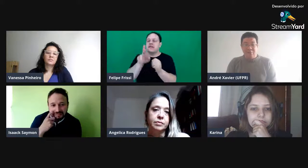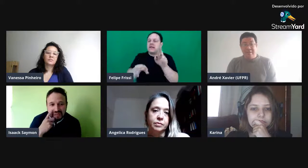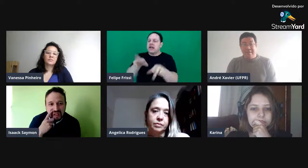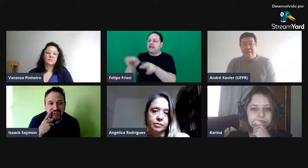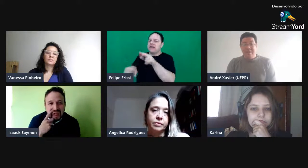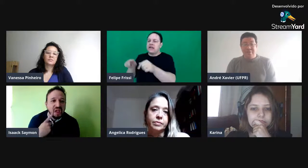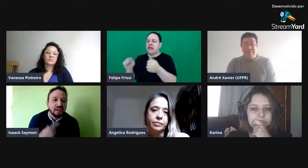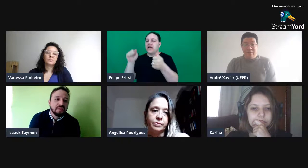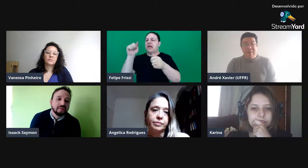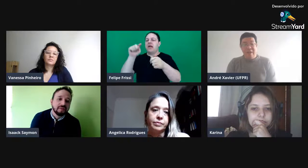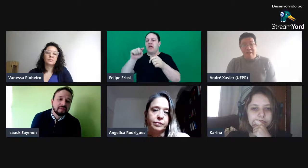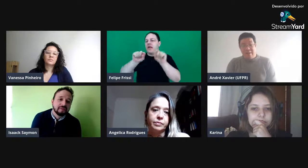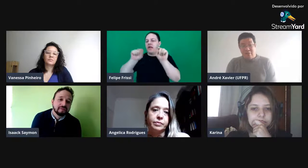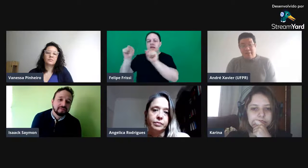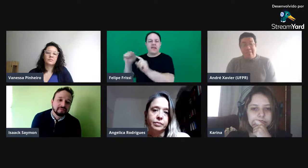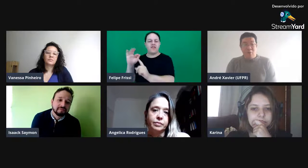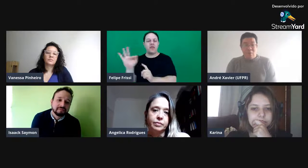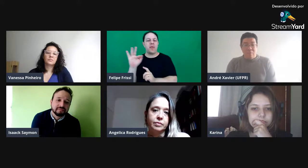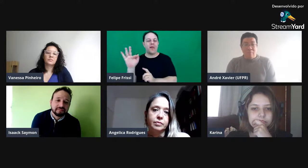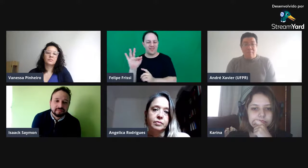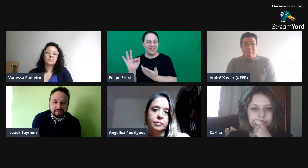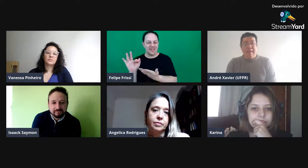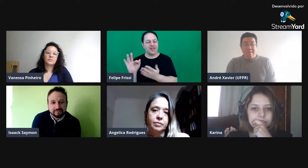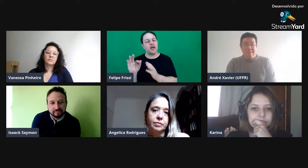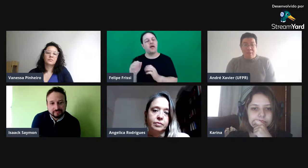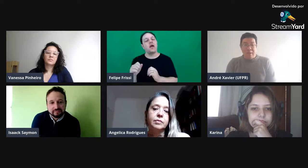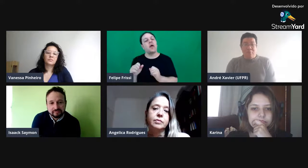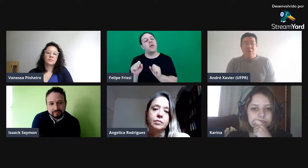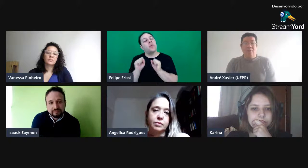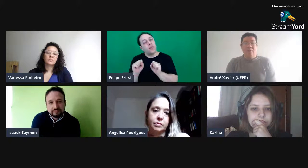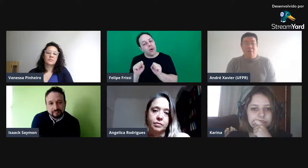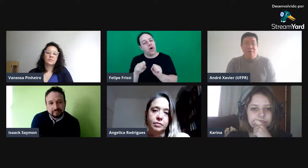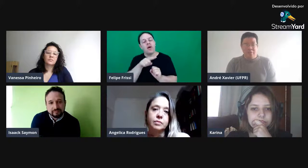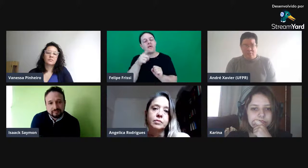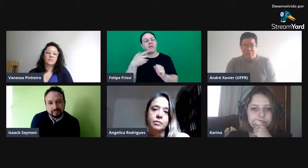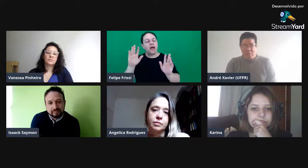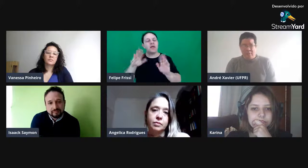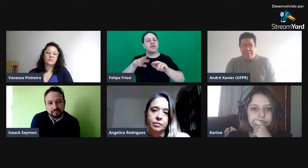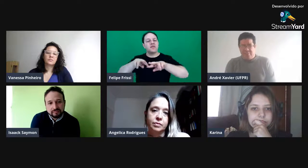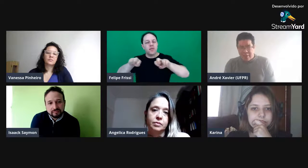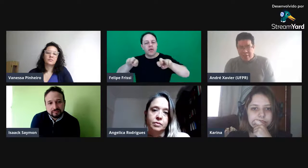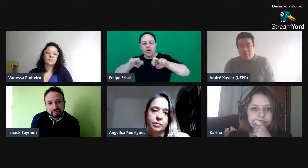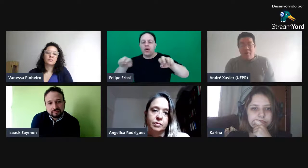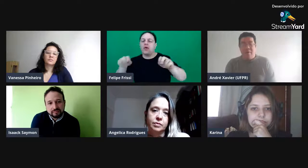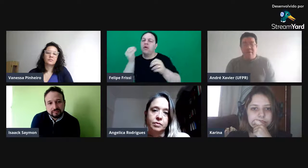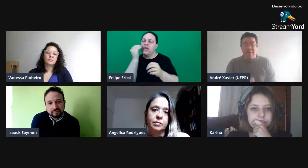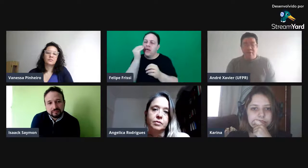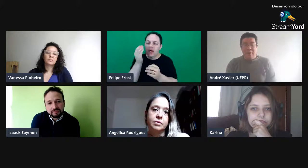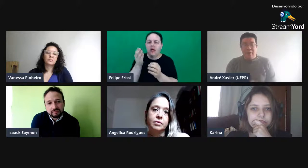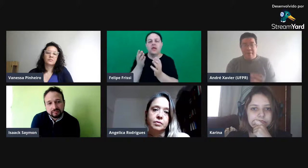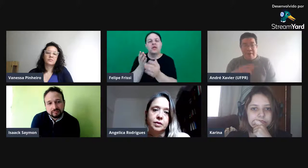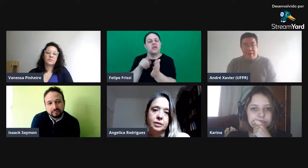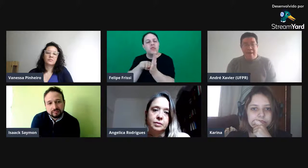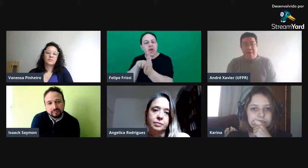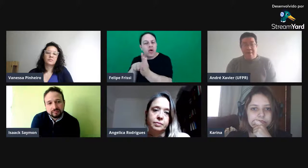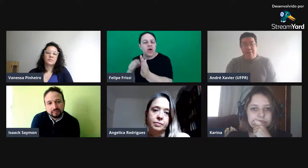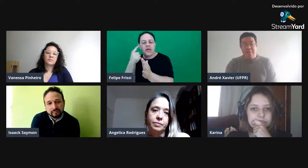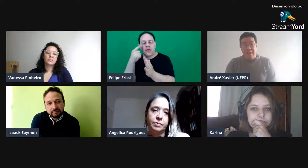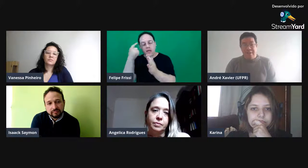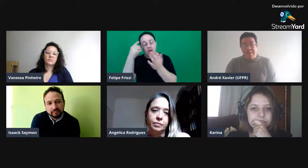formalidade. Então, talvez algo mais exploratório, que olhe para diferentes,